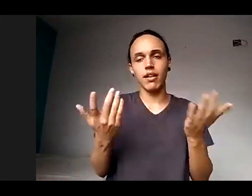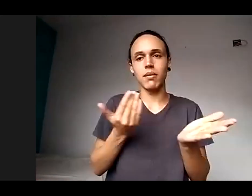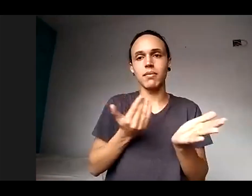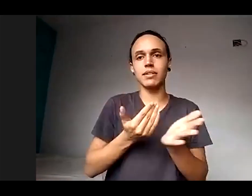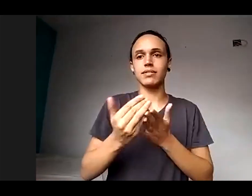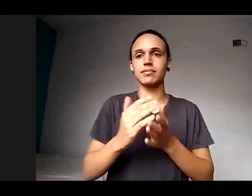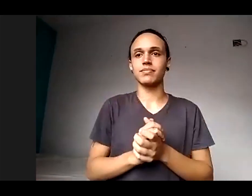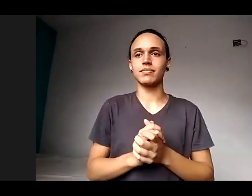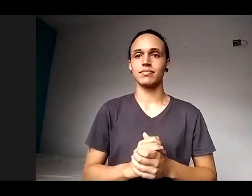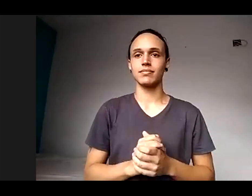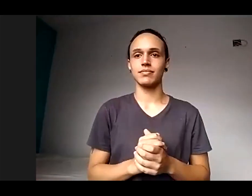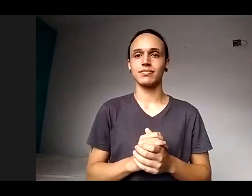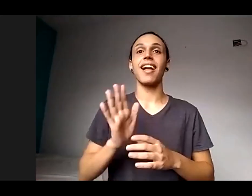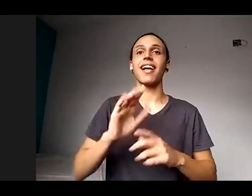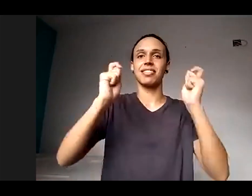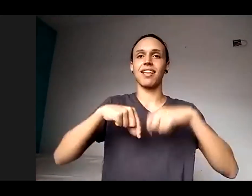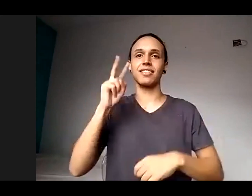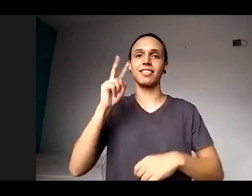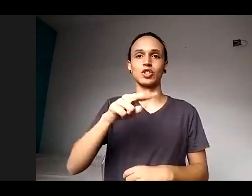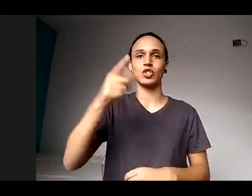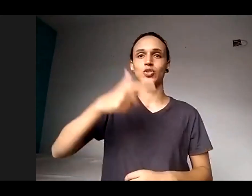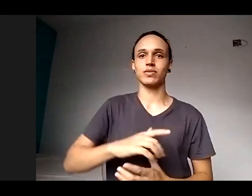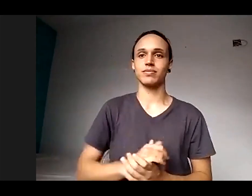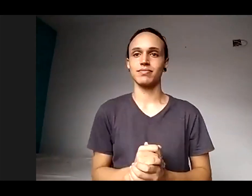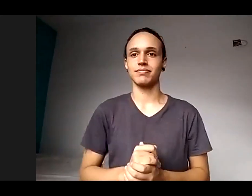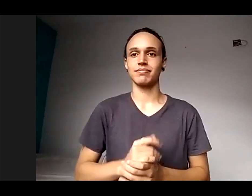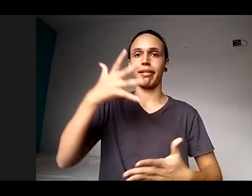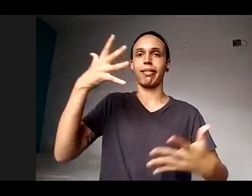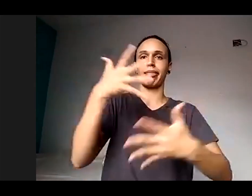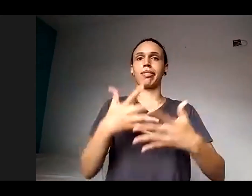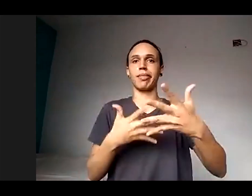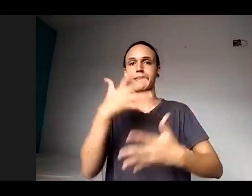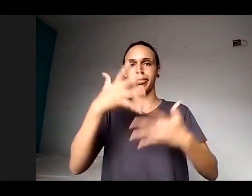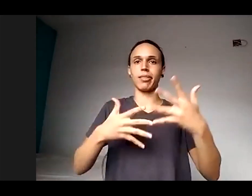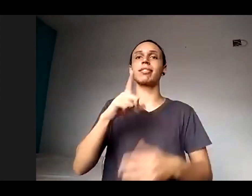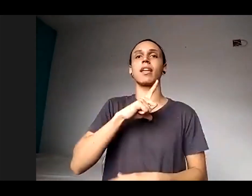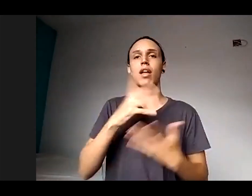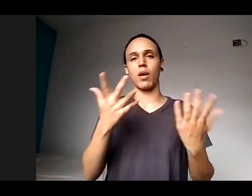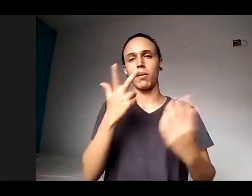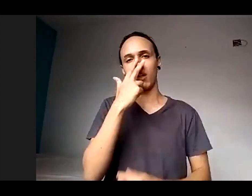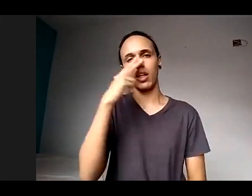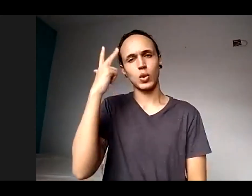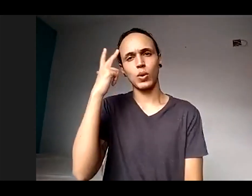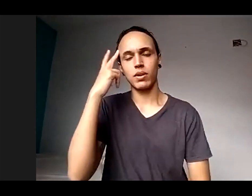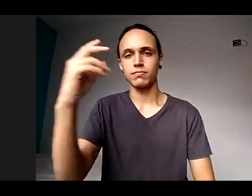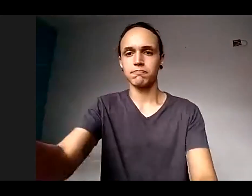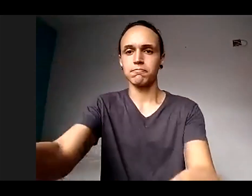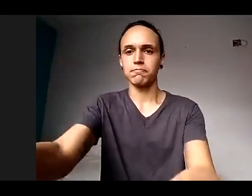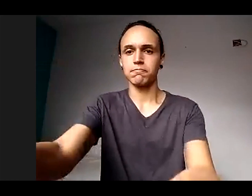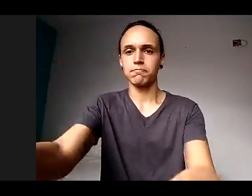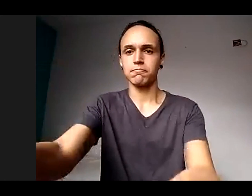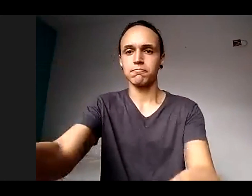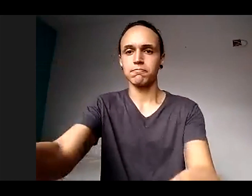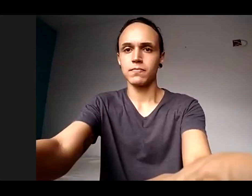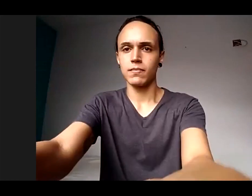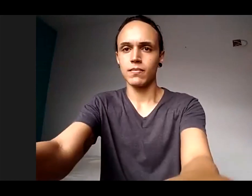agora eu volto a ver o Paulo. Sim, havia travado, Isabela, mas agora parece que normalizou. Eu vou ter esse cuidado, então, quando parar